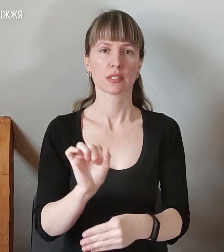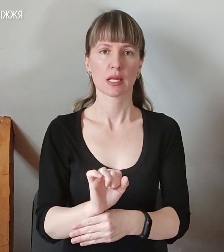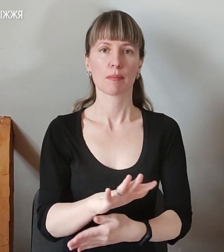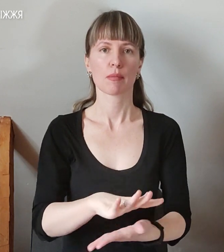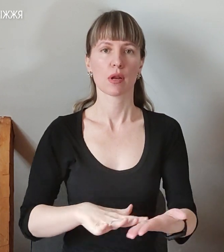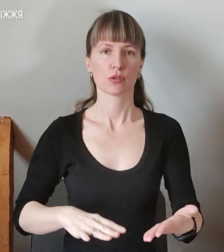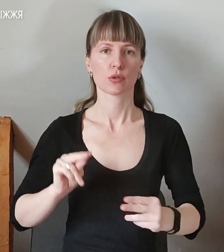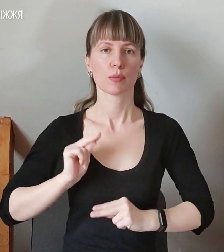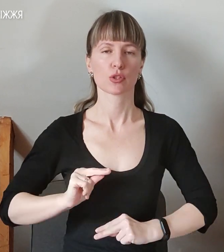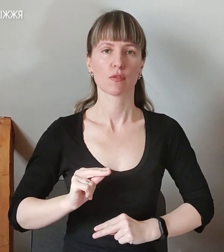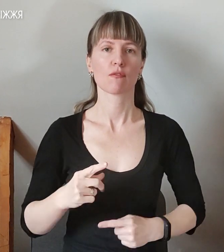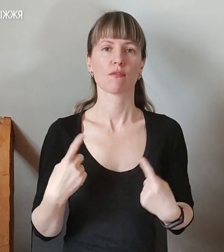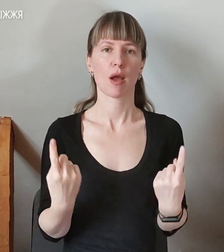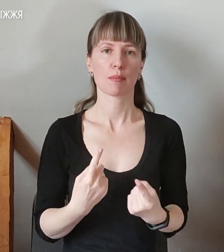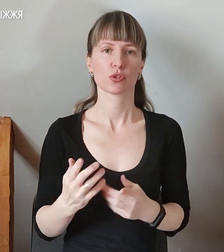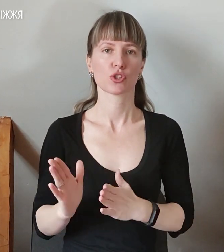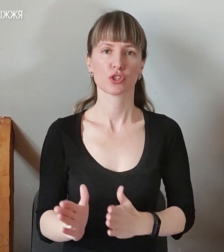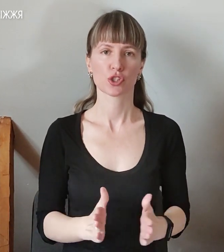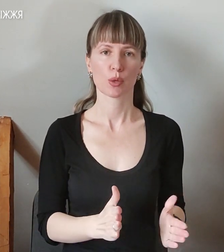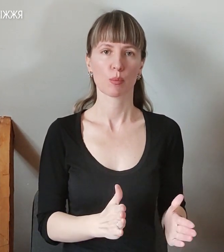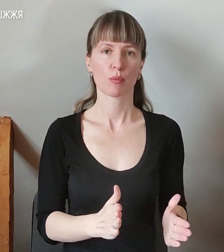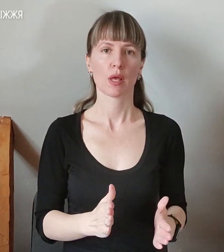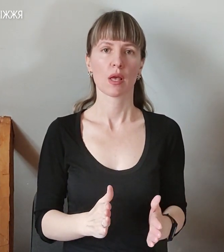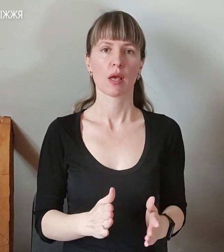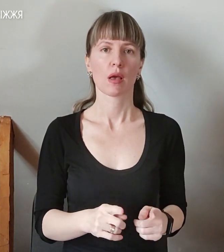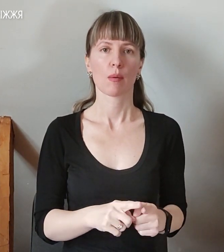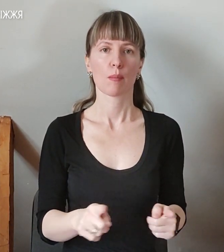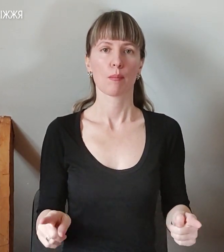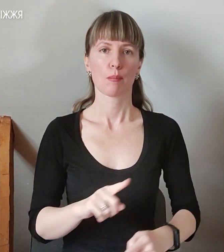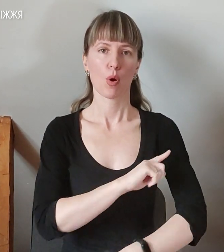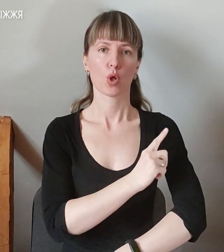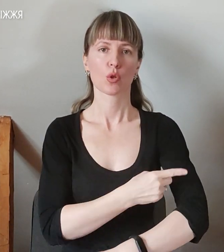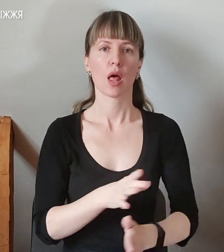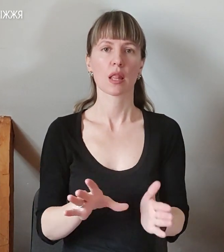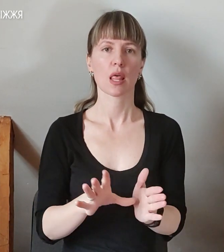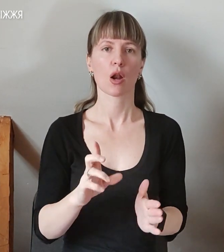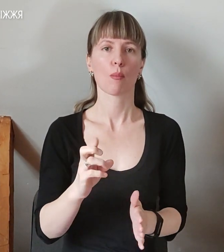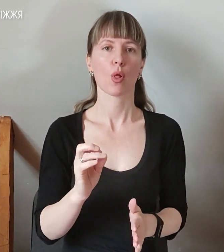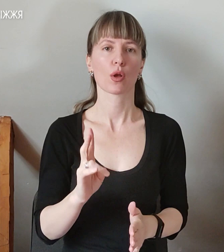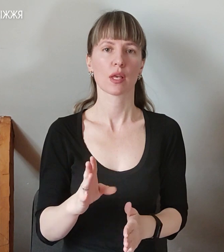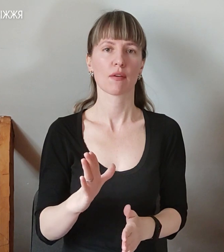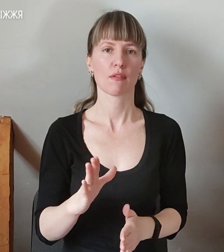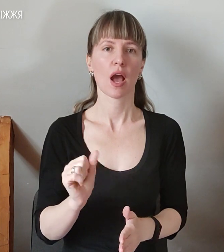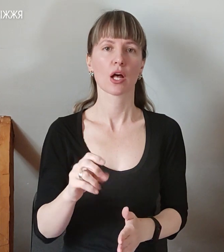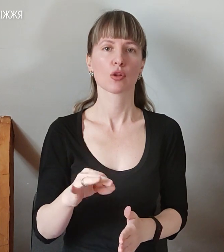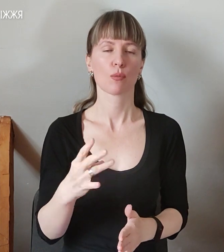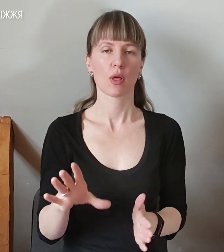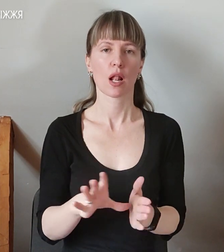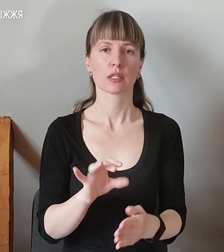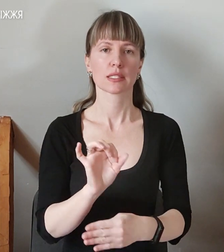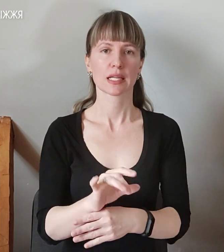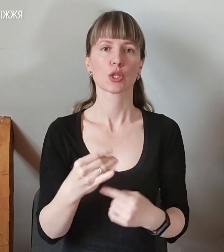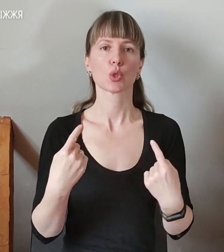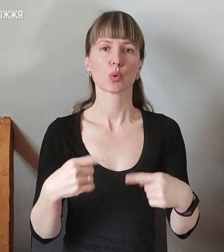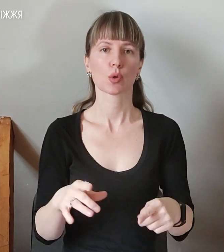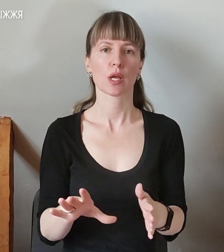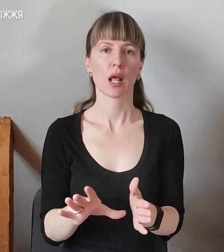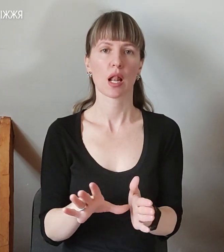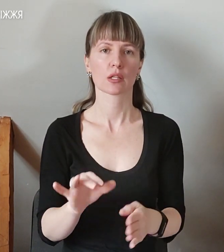працювати у штатному режимі. Потучна потужність енергоблоків атомної електростанції та інших атомних електростанцій України